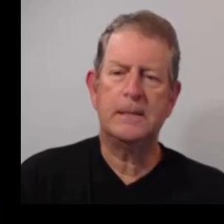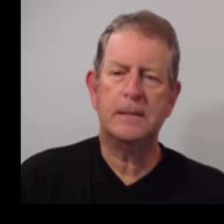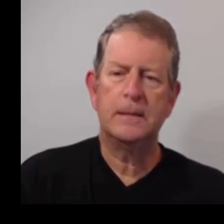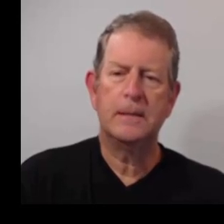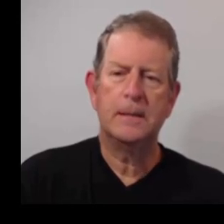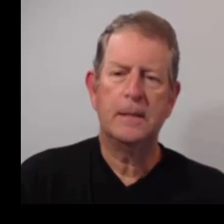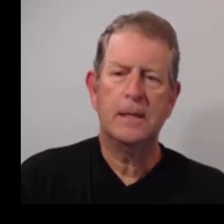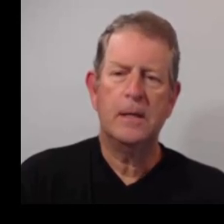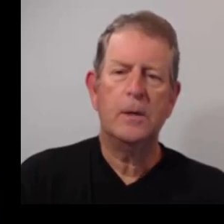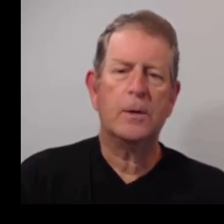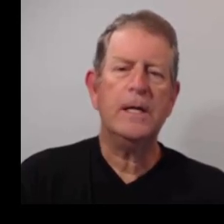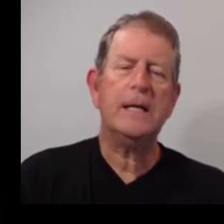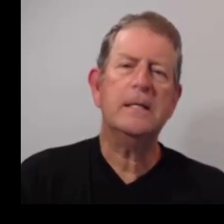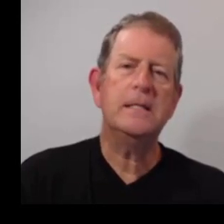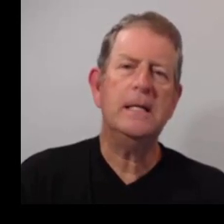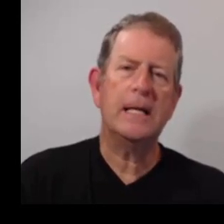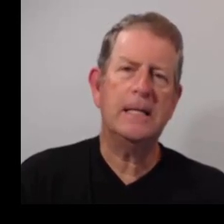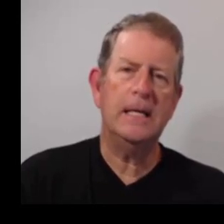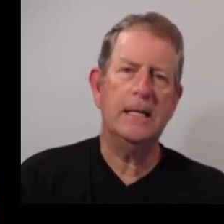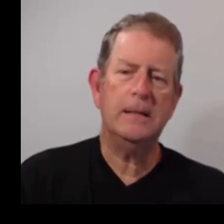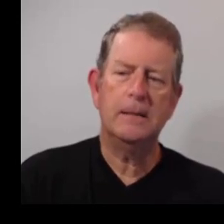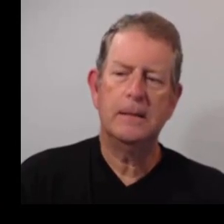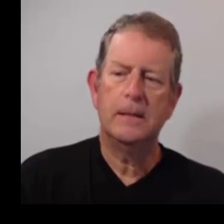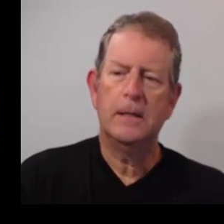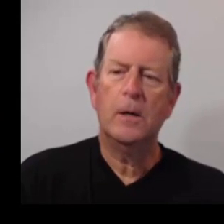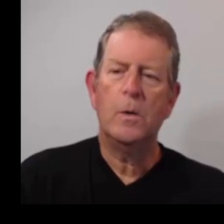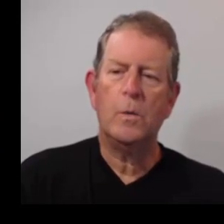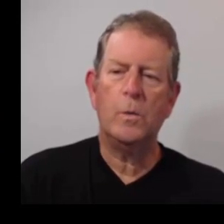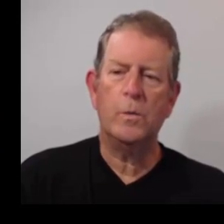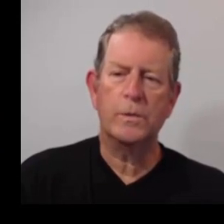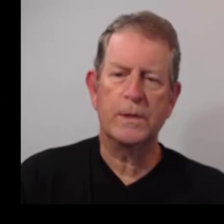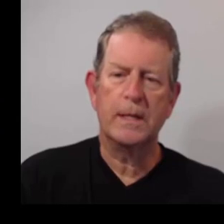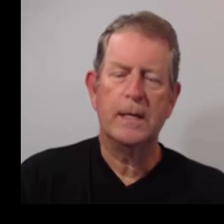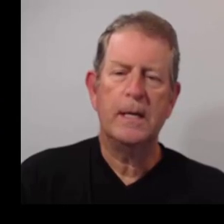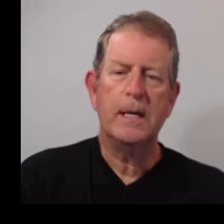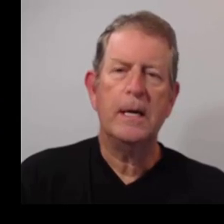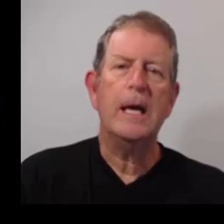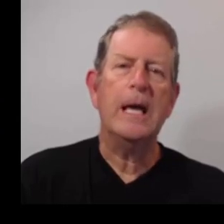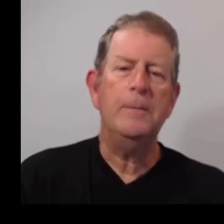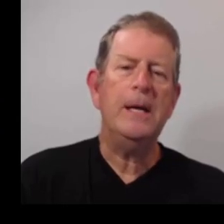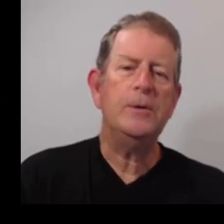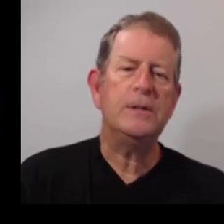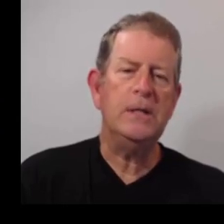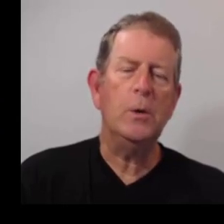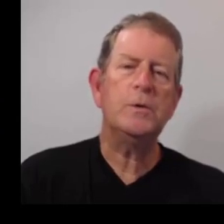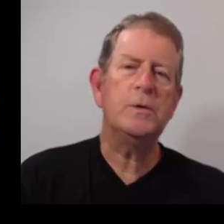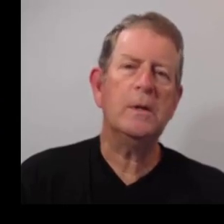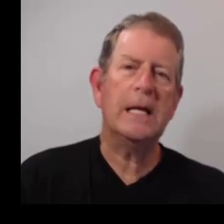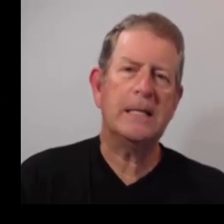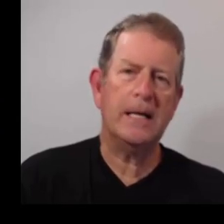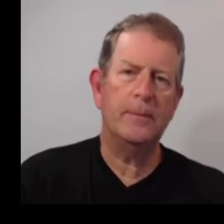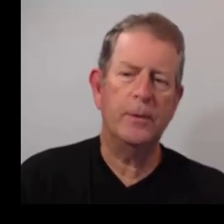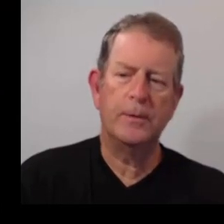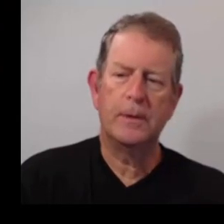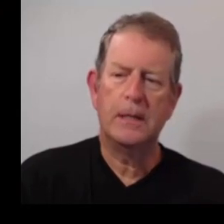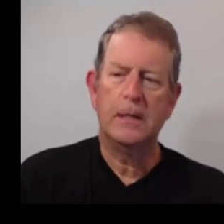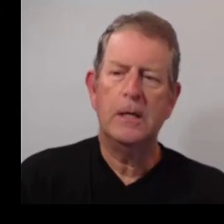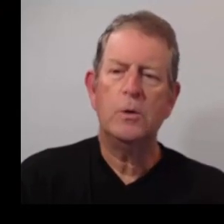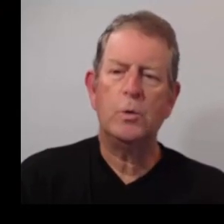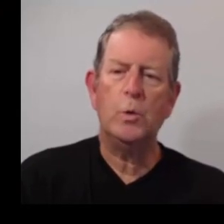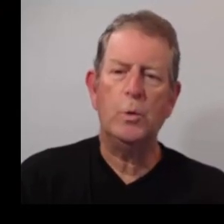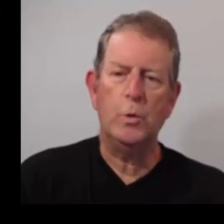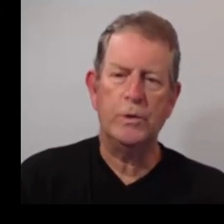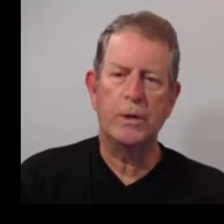10. Regarde-t-il la télé? 11. Elle met le stylo sur la table.